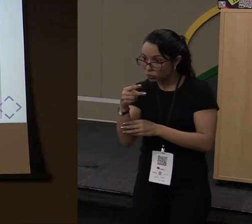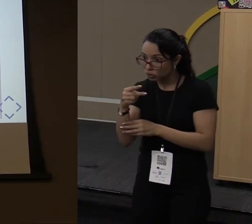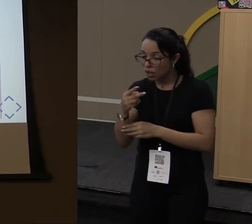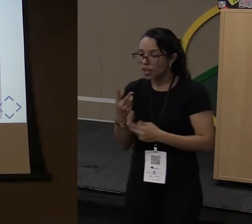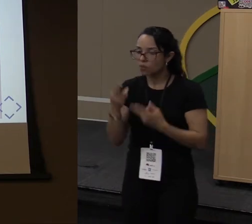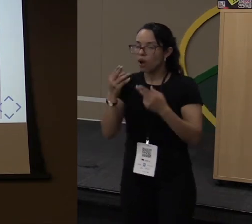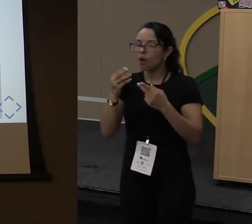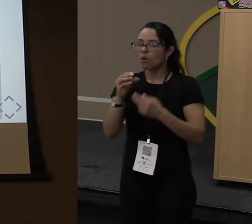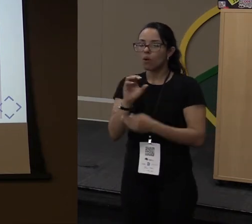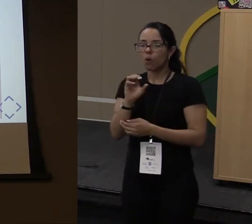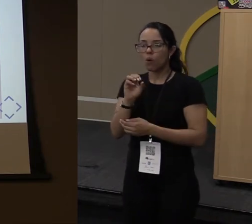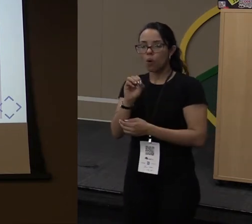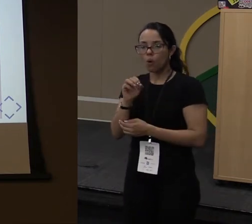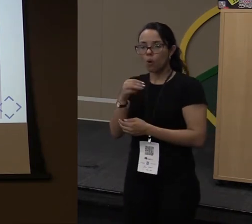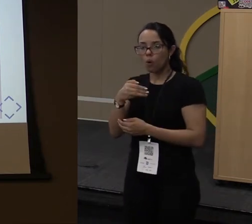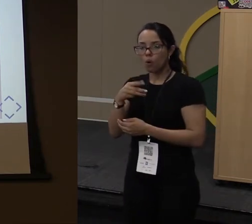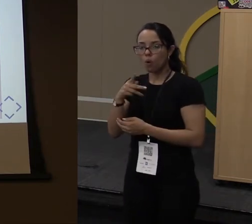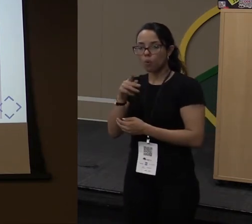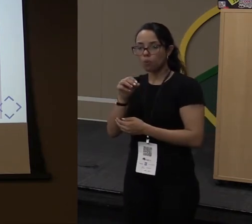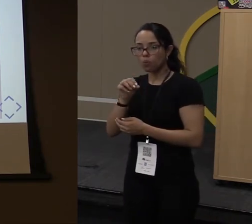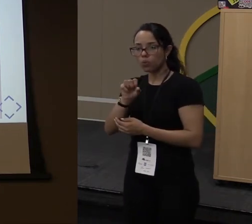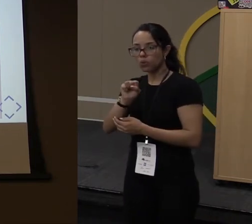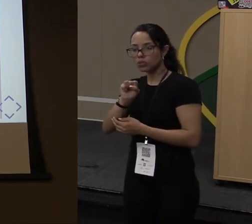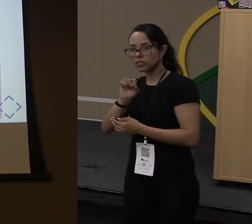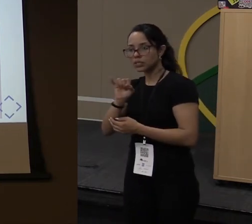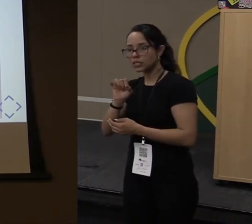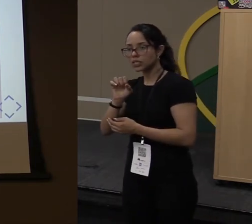das linguagens funcionais.